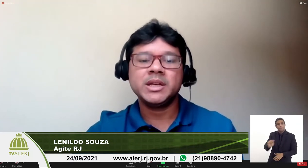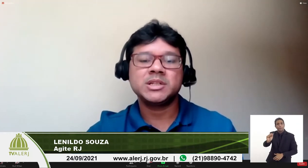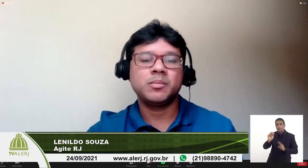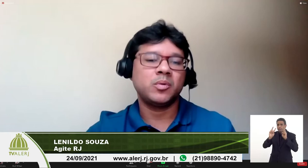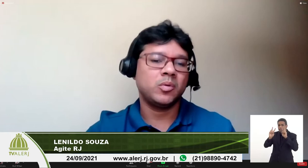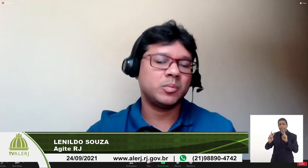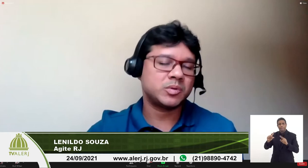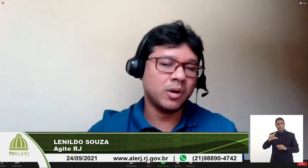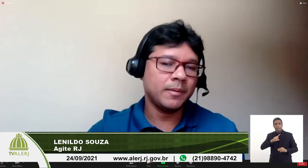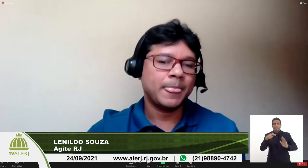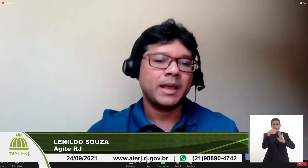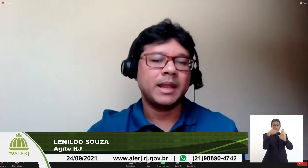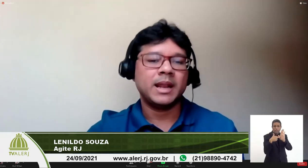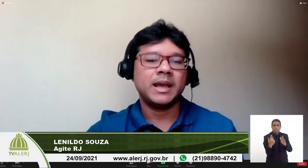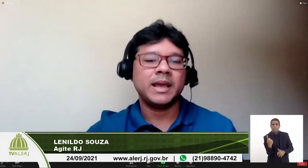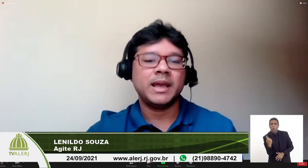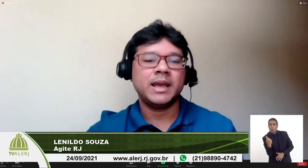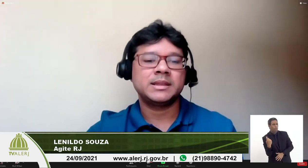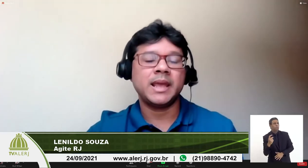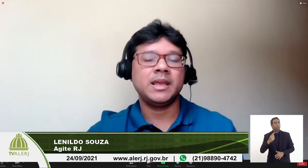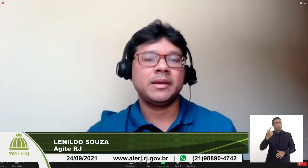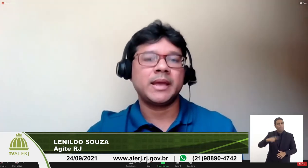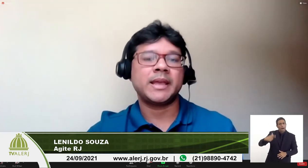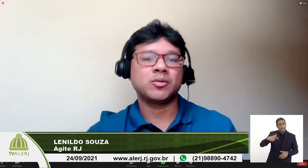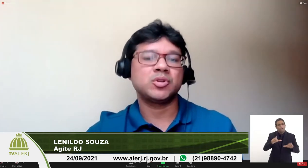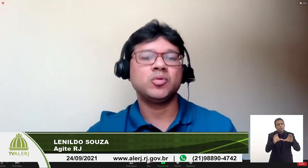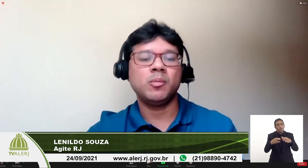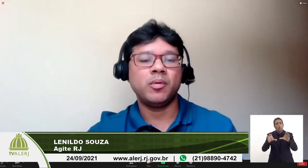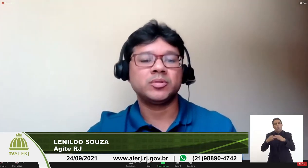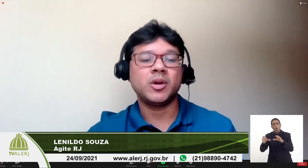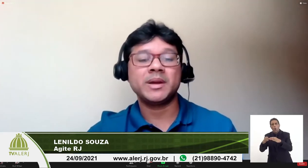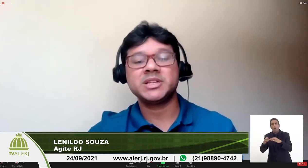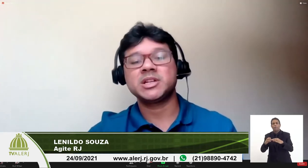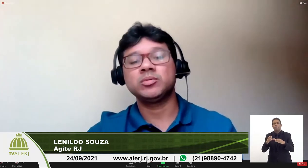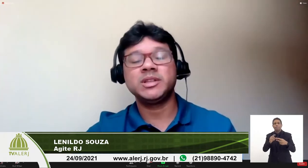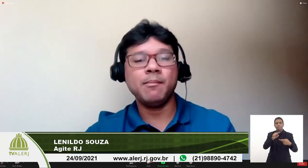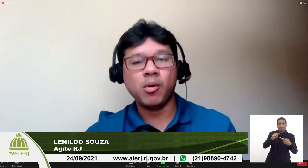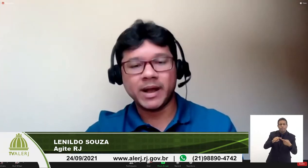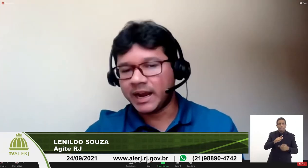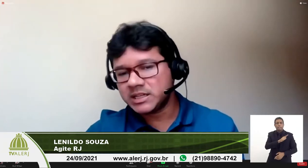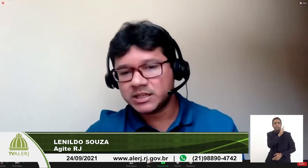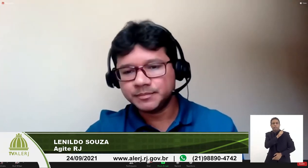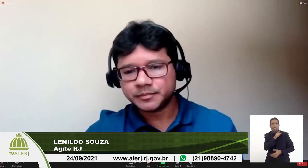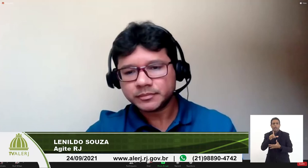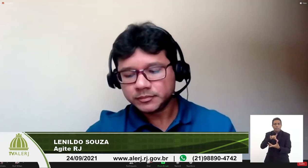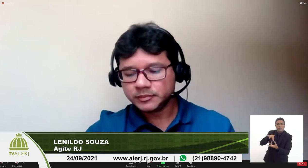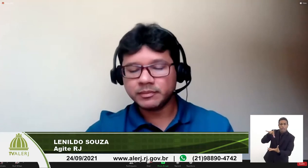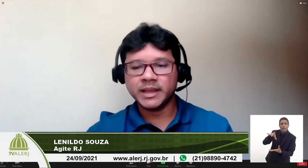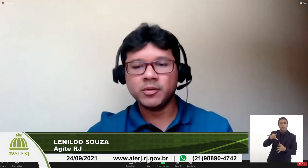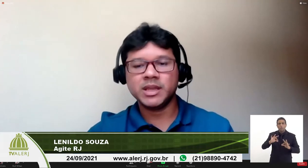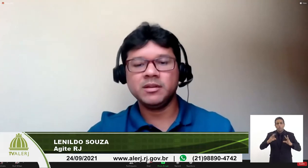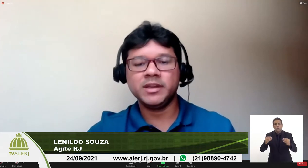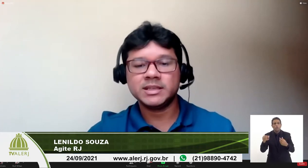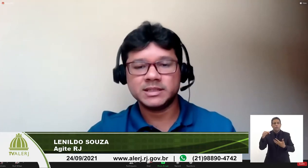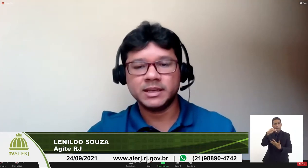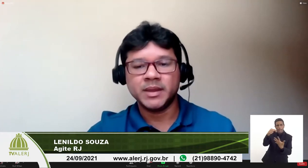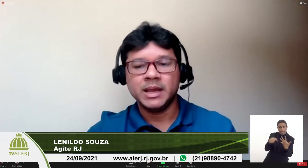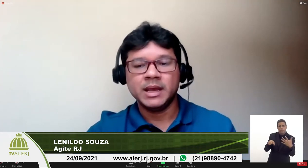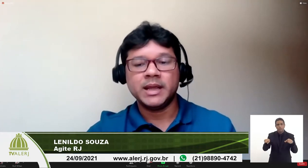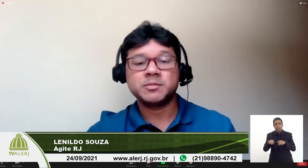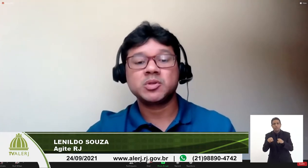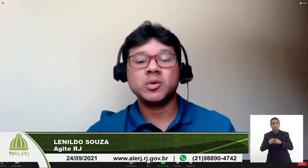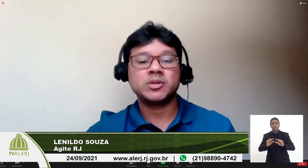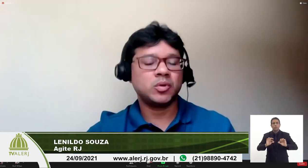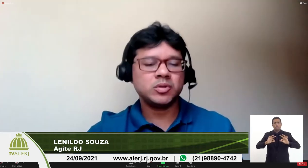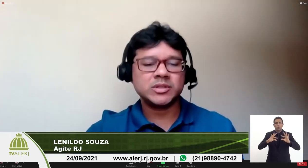ela não é regida por um grupo só ela tem que é o segundo ponto uma gestão democrática o que que vem a ser